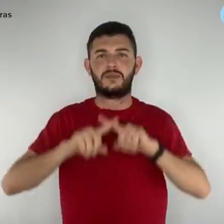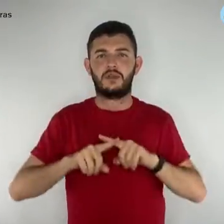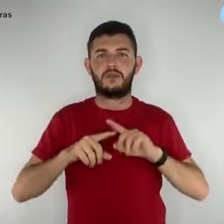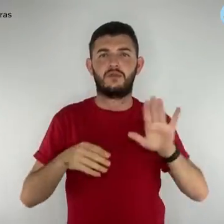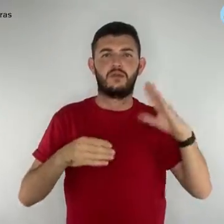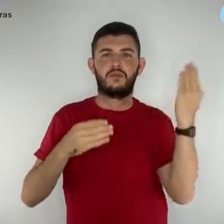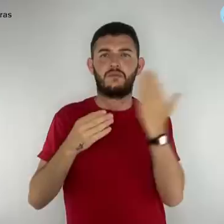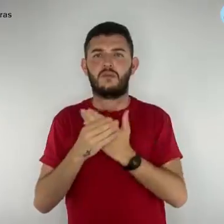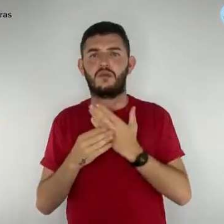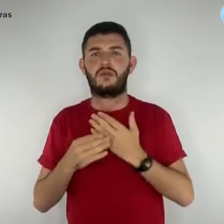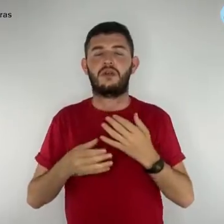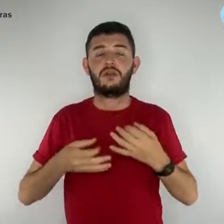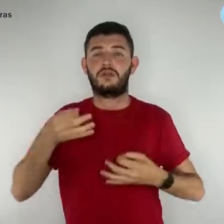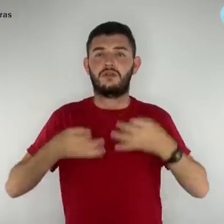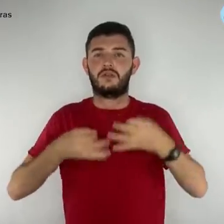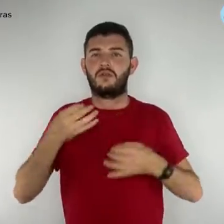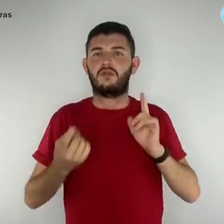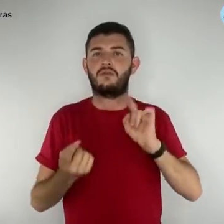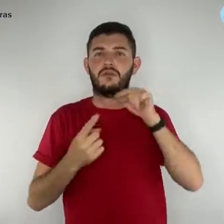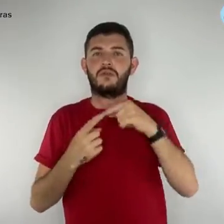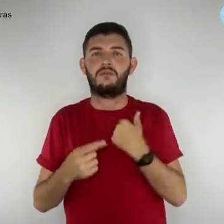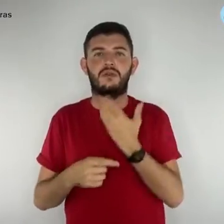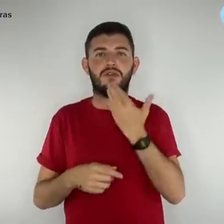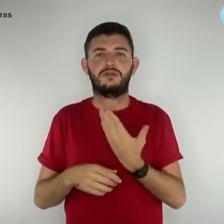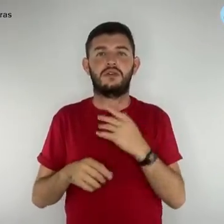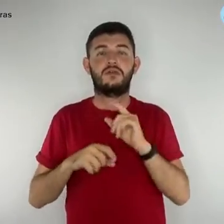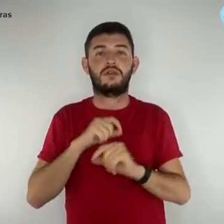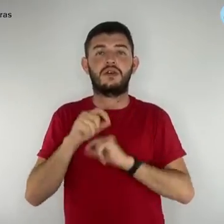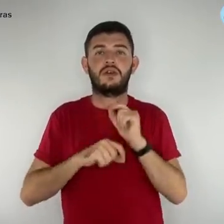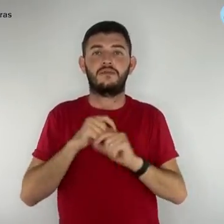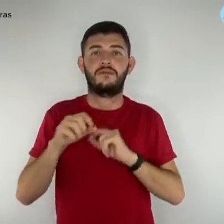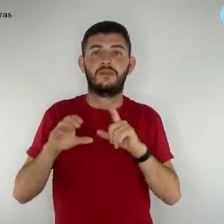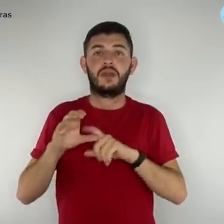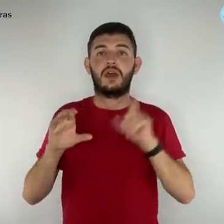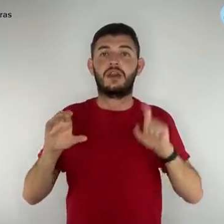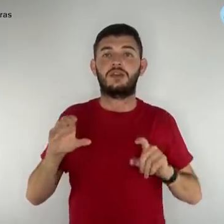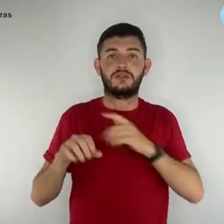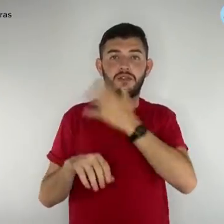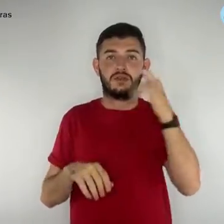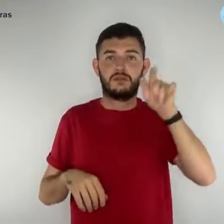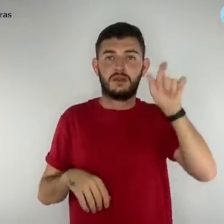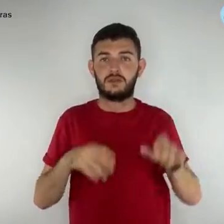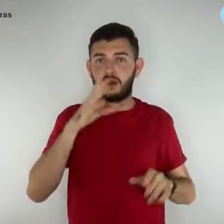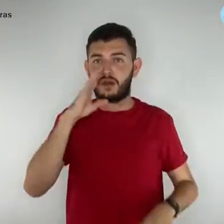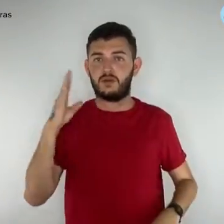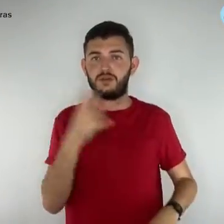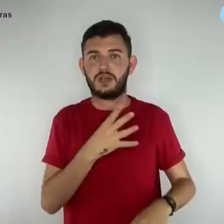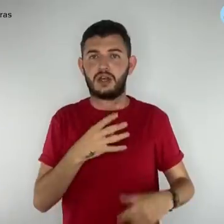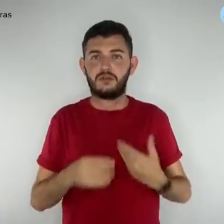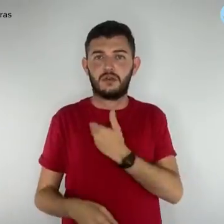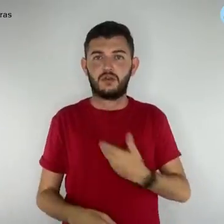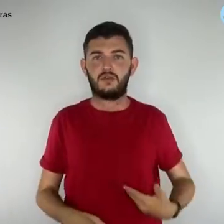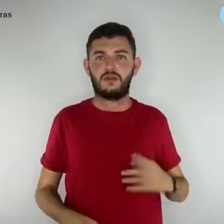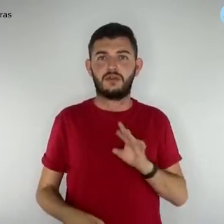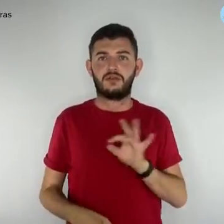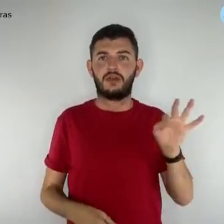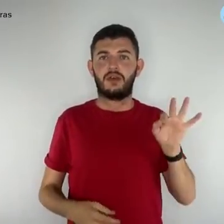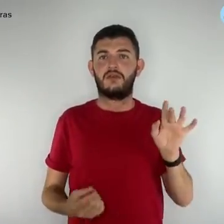judiciais por anistia a aqueles que eram acusados pelo governo do Distrito Federal de